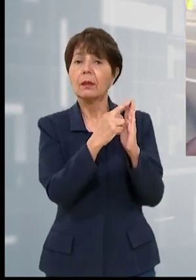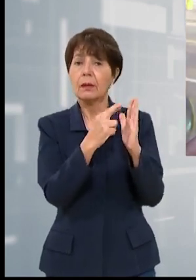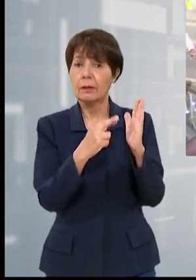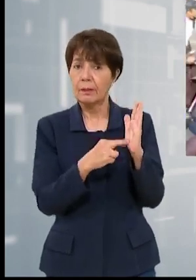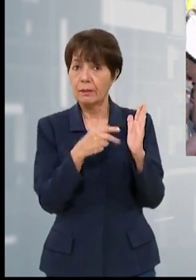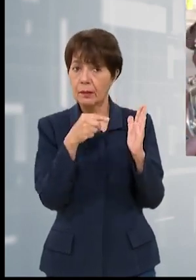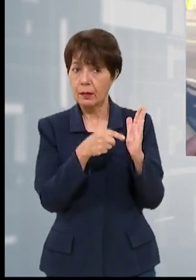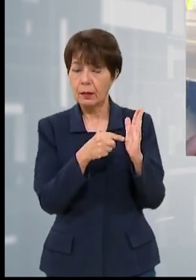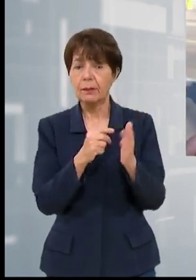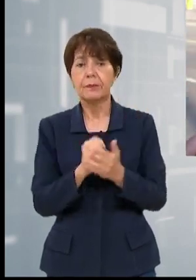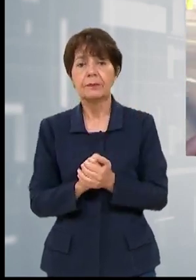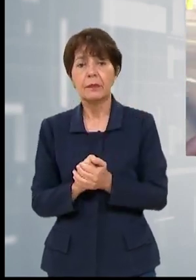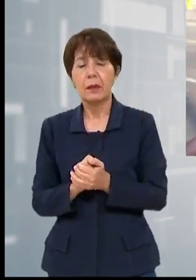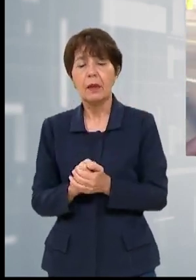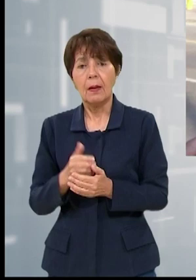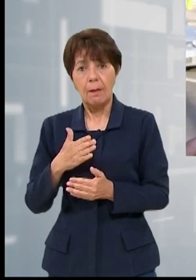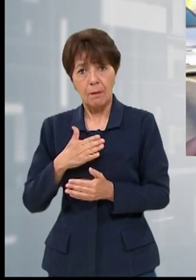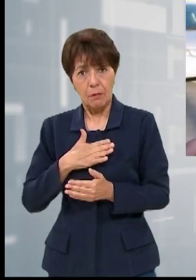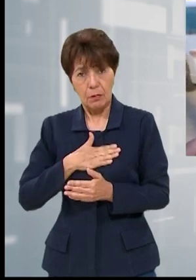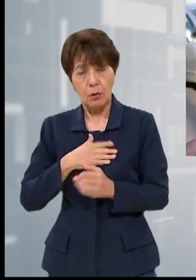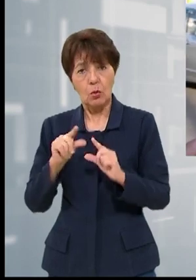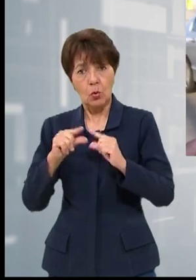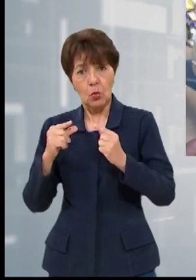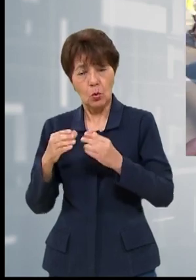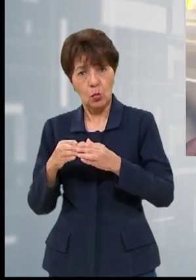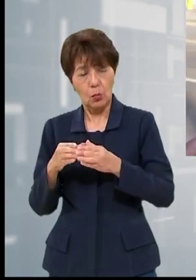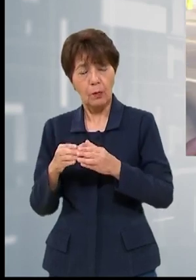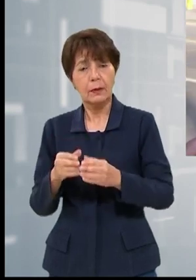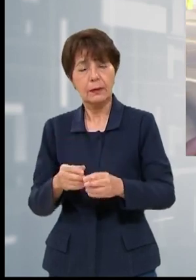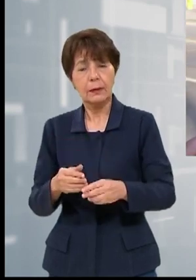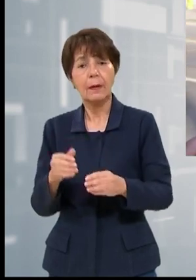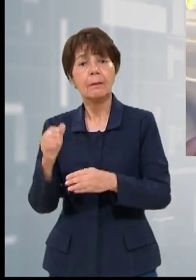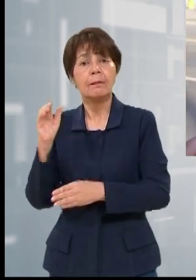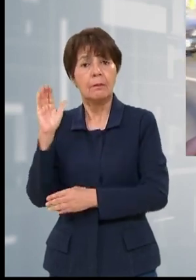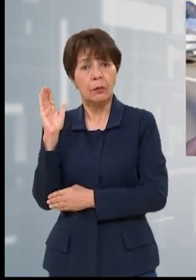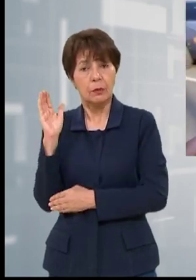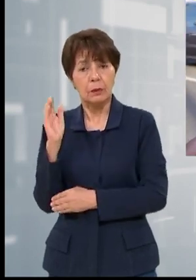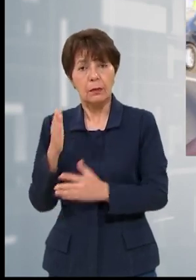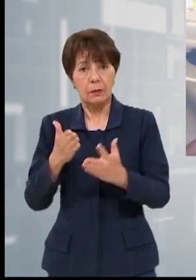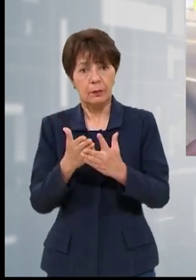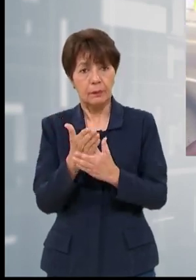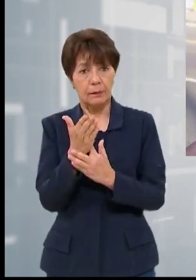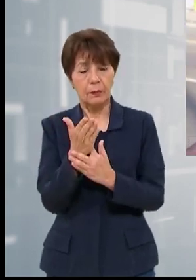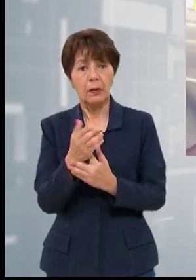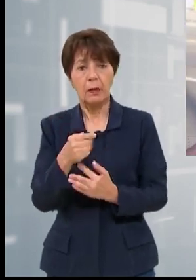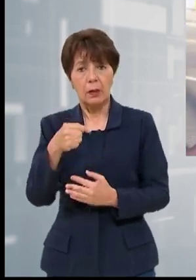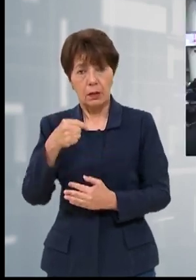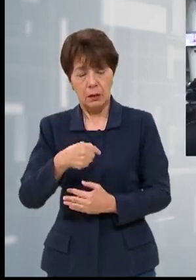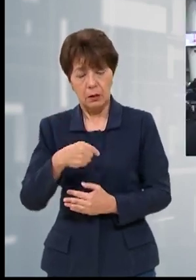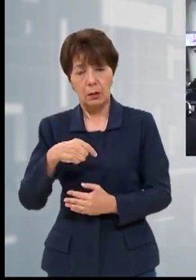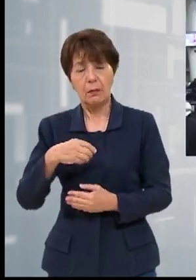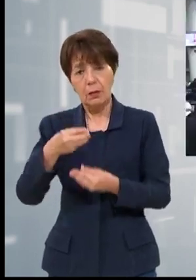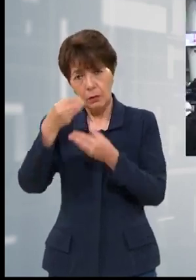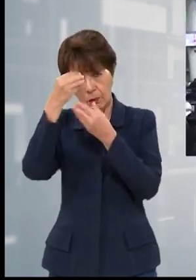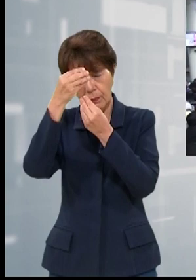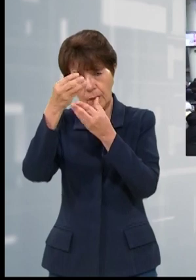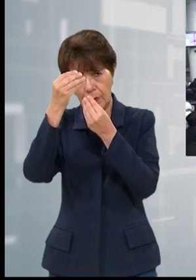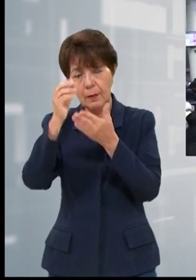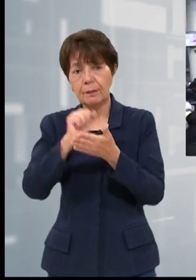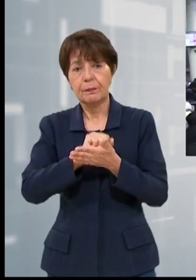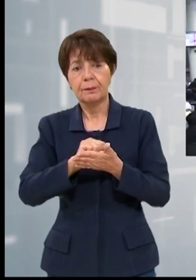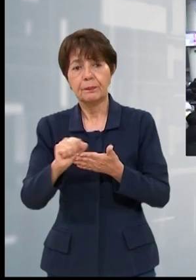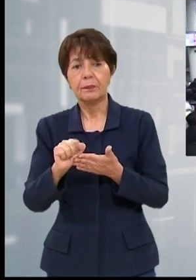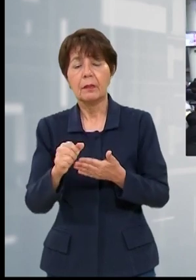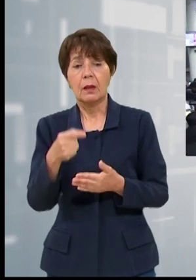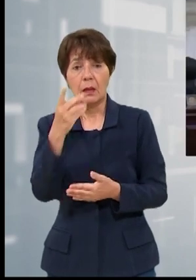está comprometido con la transparencia y esta semana dará a conocer una posición oficial. Carlos Hernández,